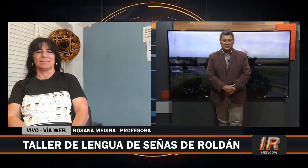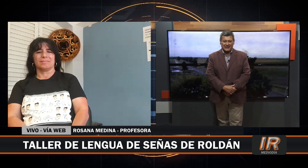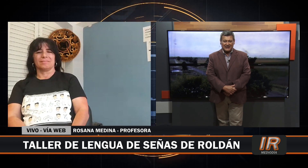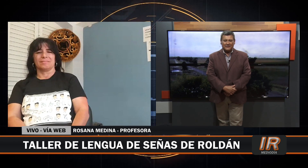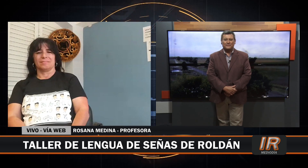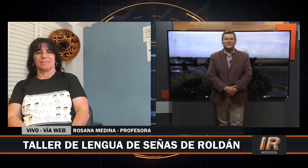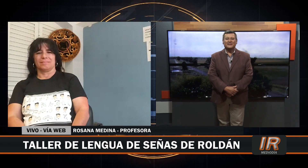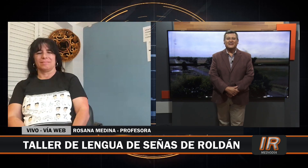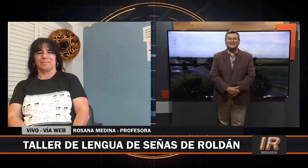Roxana?